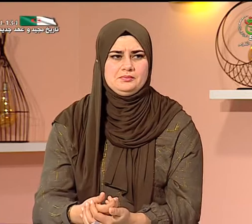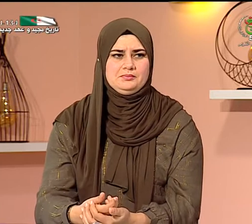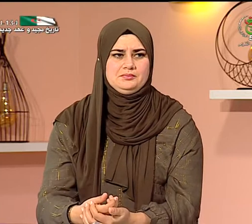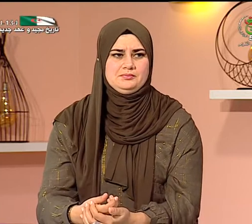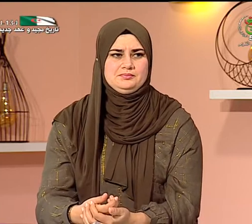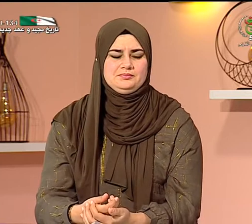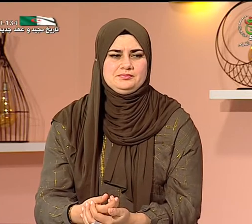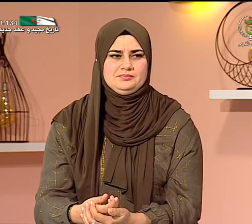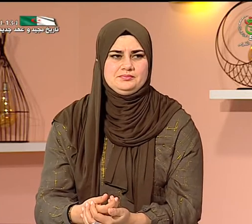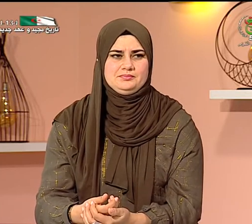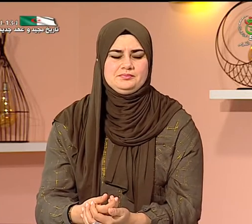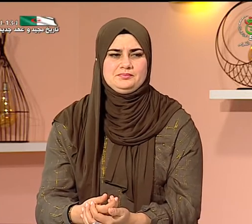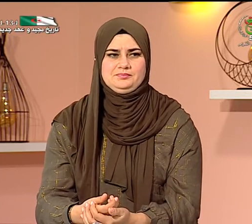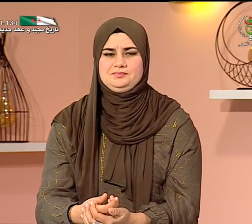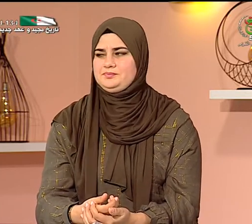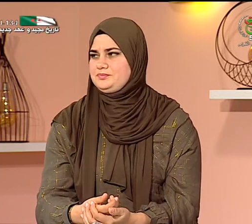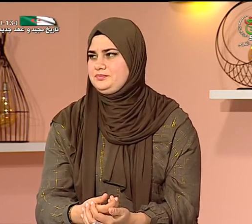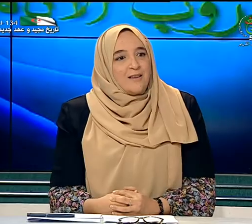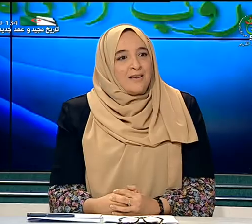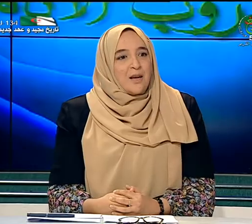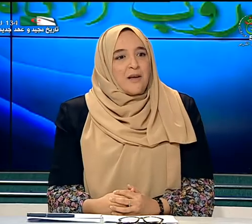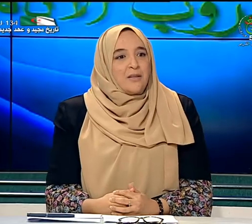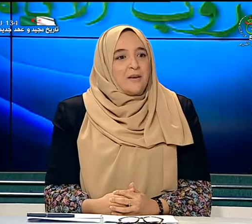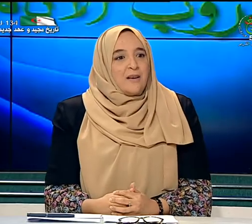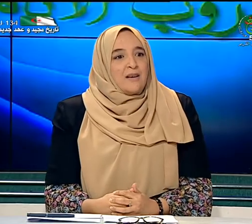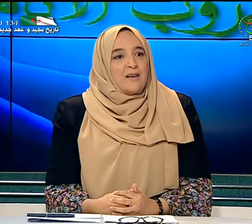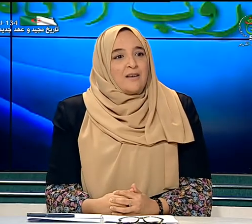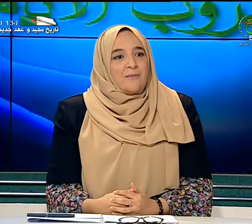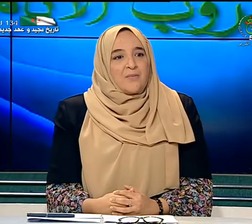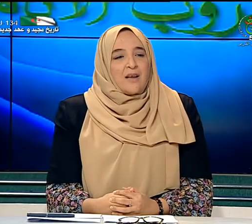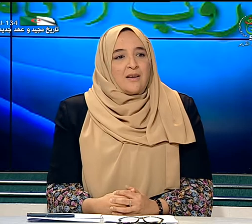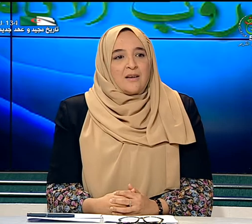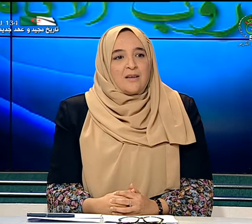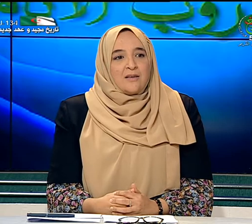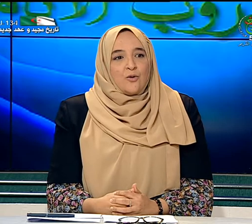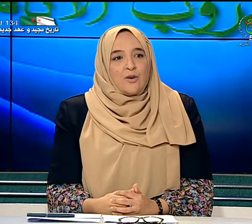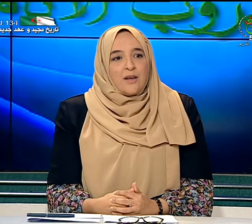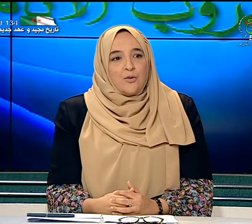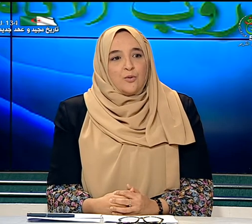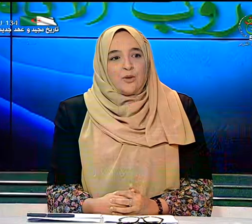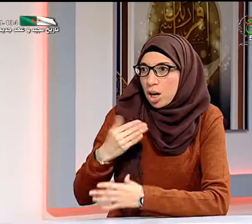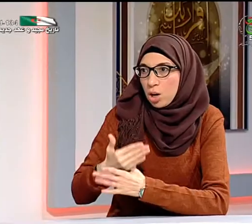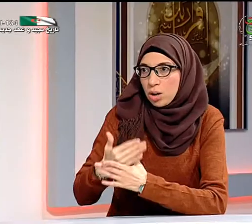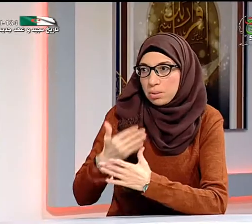الصوم نعم نفس الفكرة نعم حميدة أنا نقول أنه يعني